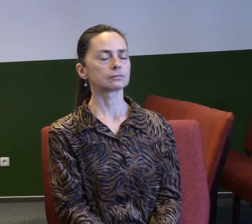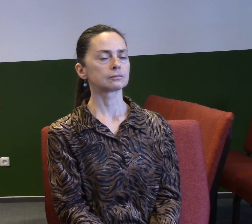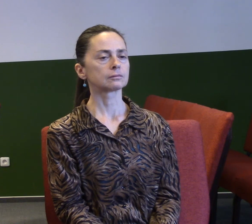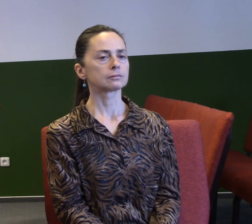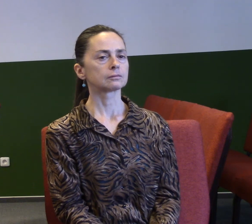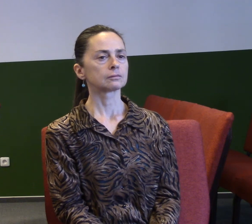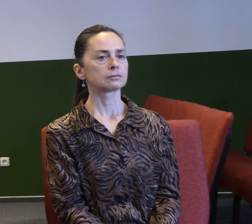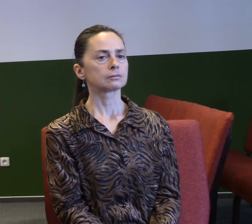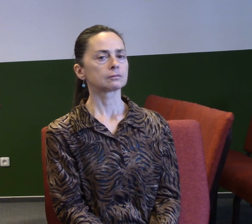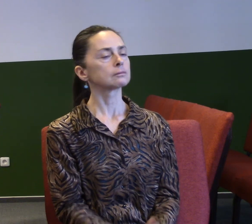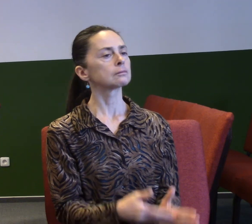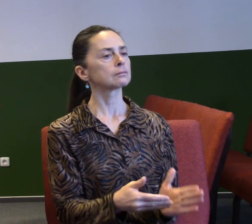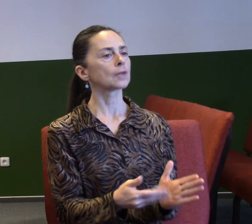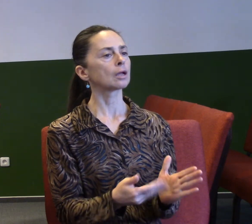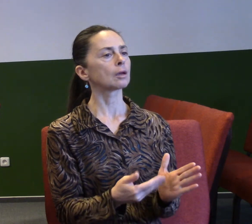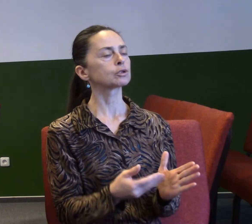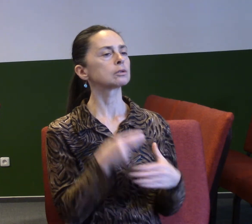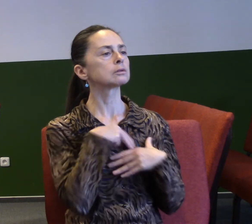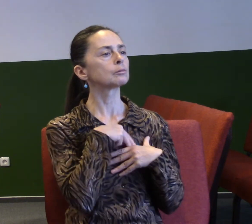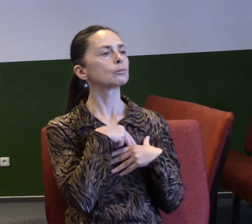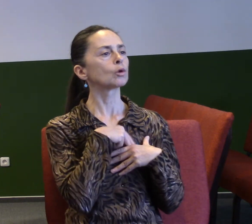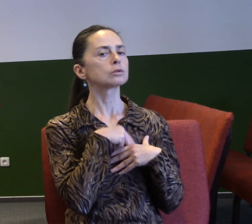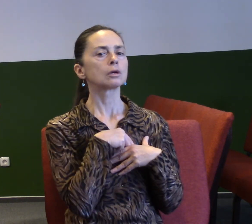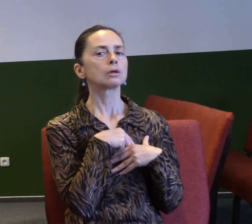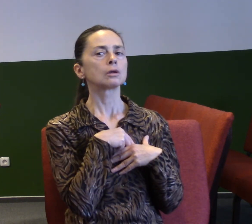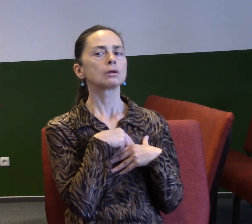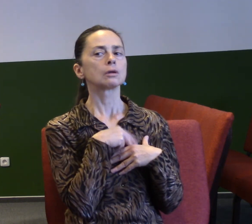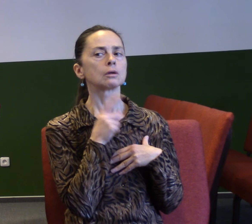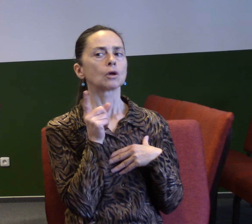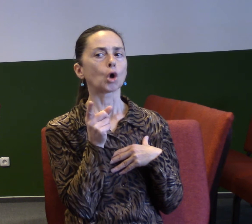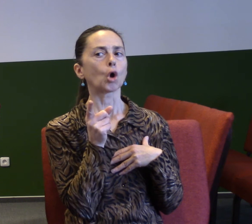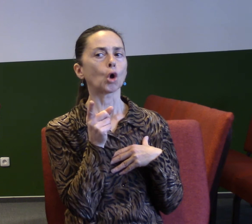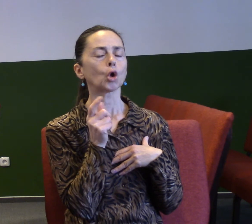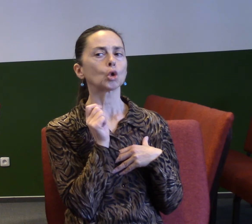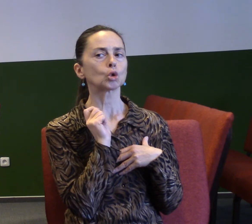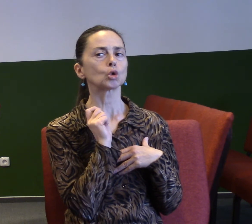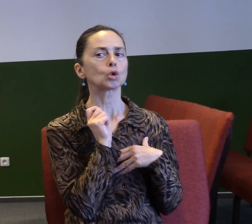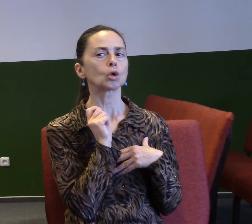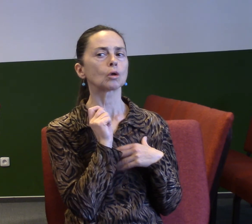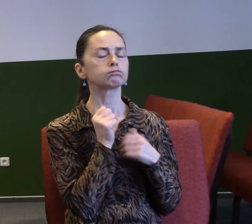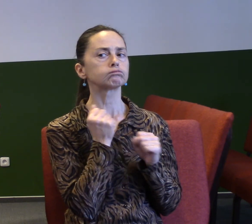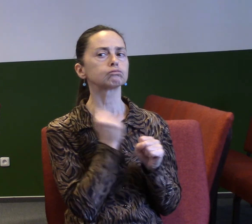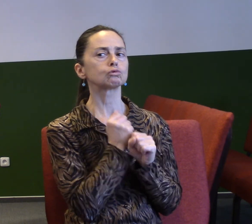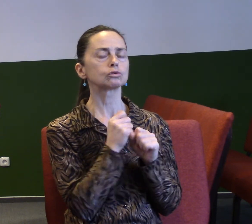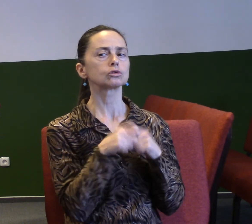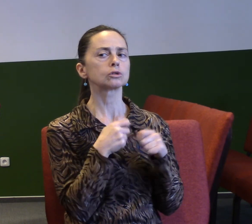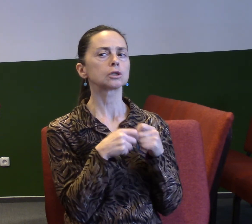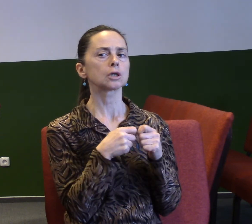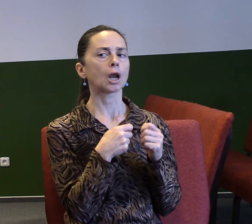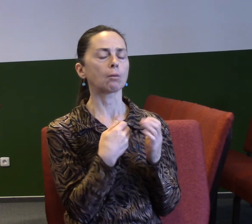Jsou to například takové ty postoje. On to určitě dělá, protože... Tam není jiné